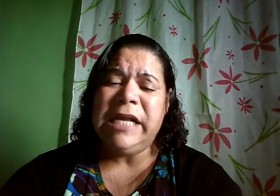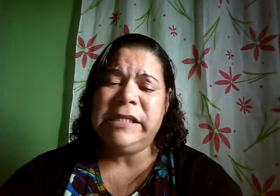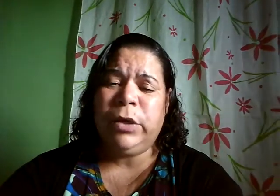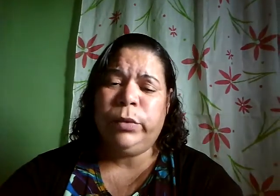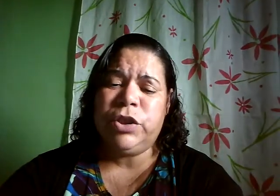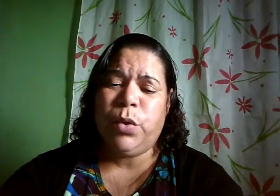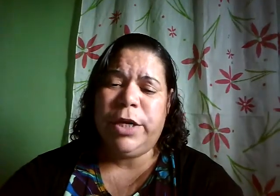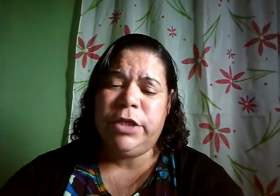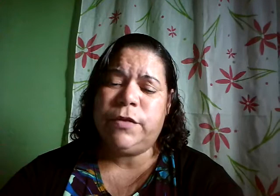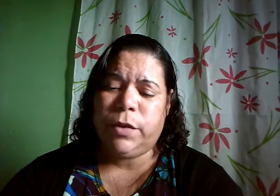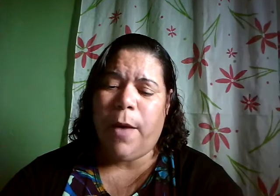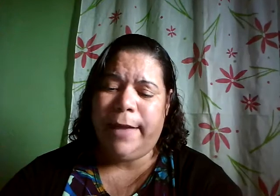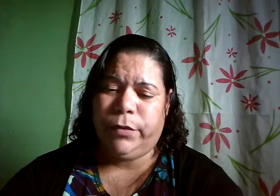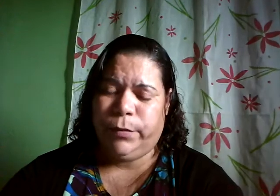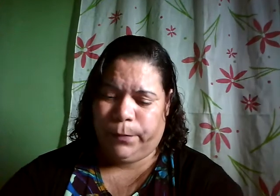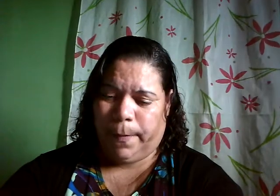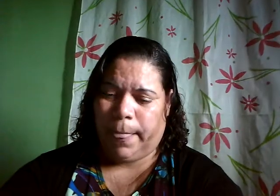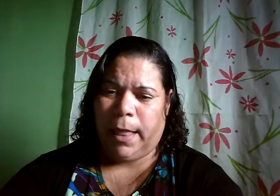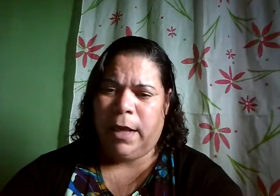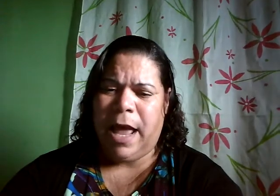em 2 Coríntios 4 Aleluia!